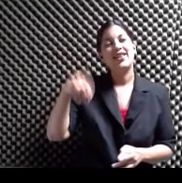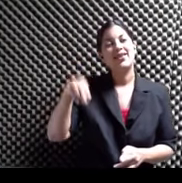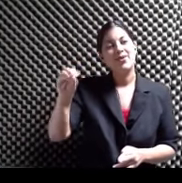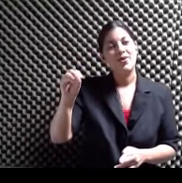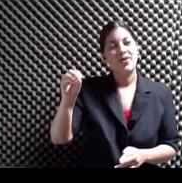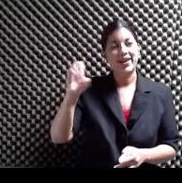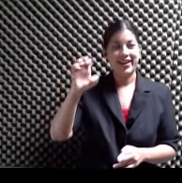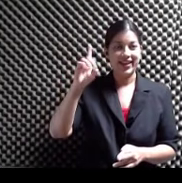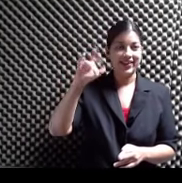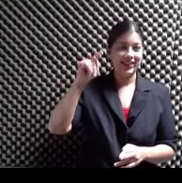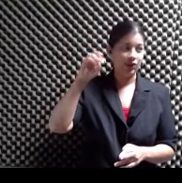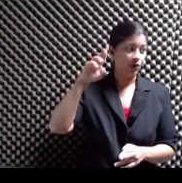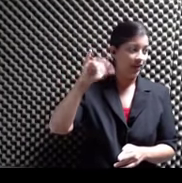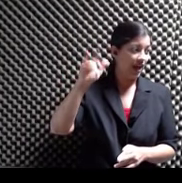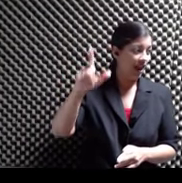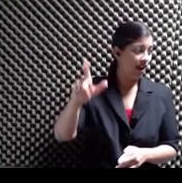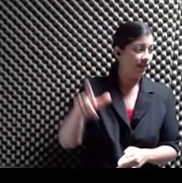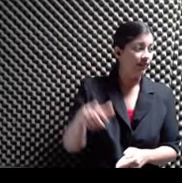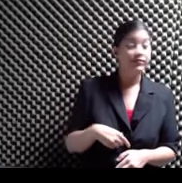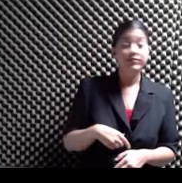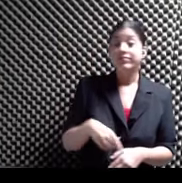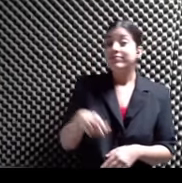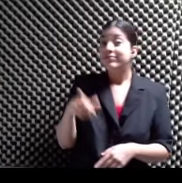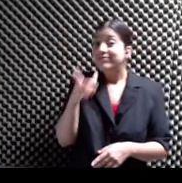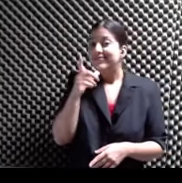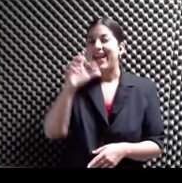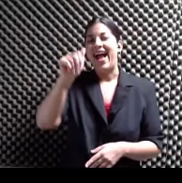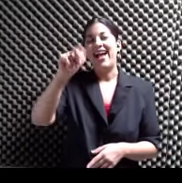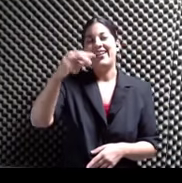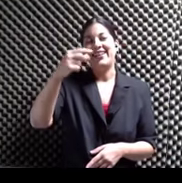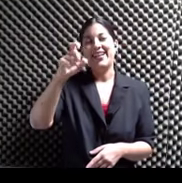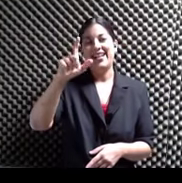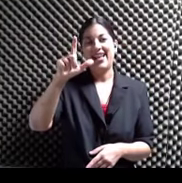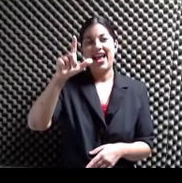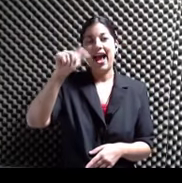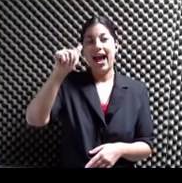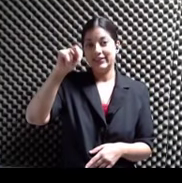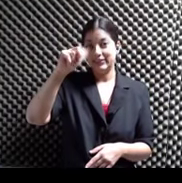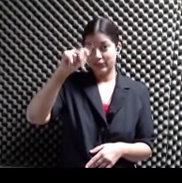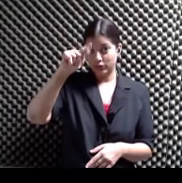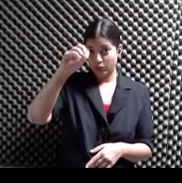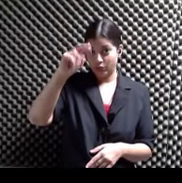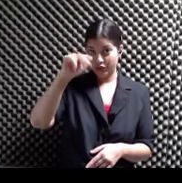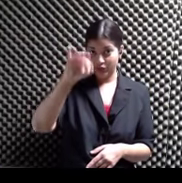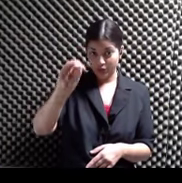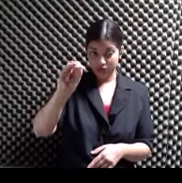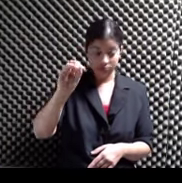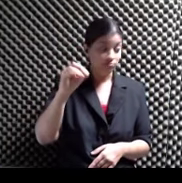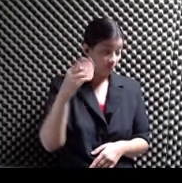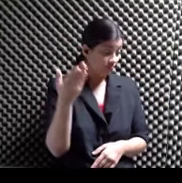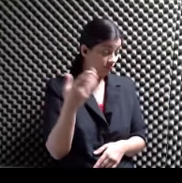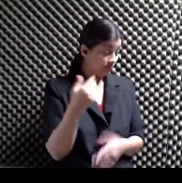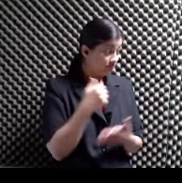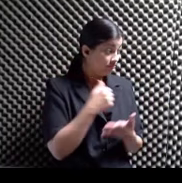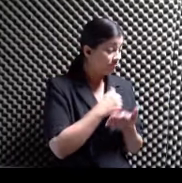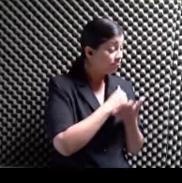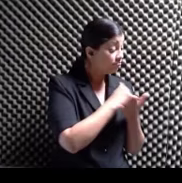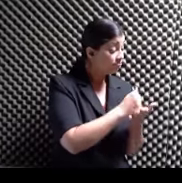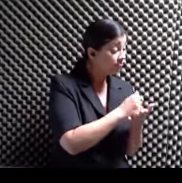Nuestro amiguito Ángel Antonio Que le ha hecho una apuesta A la poesía Y a la literatura No mainstream